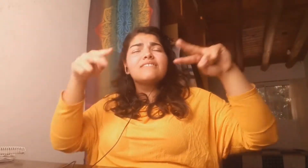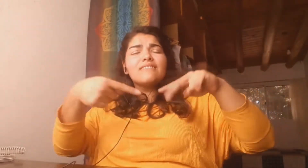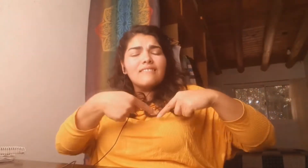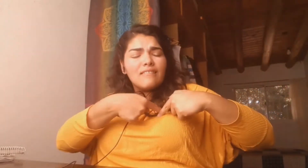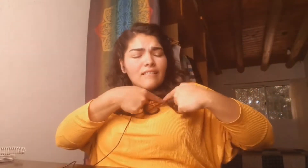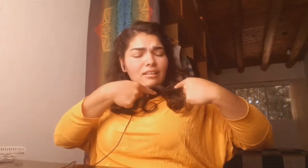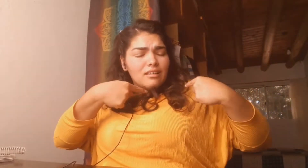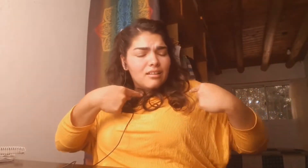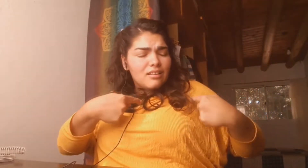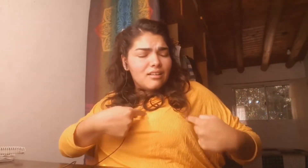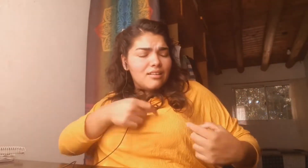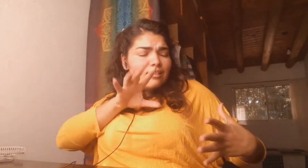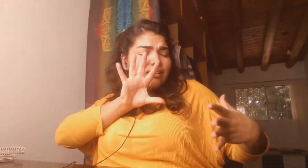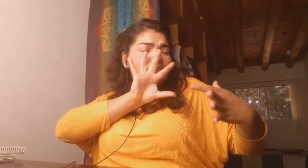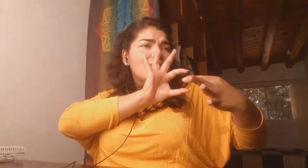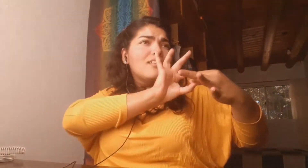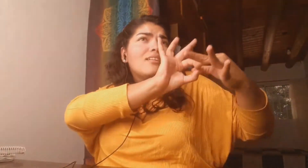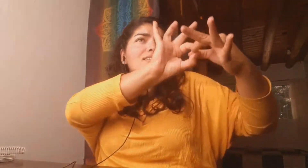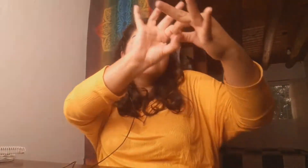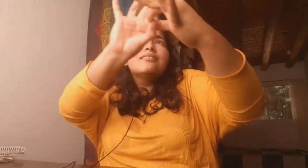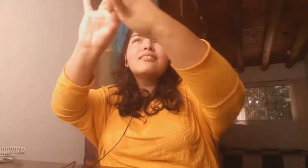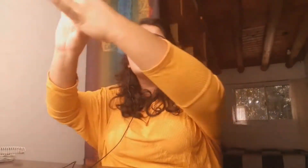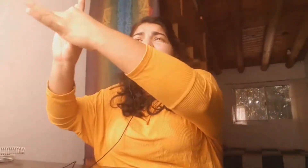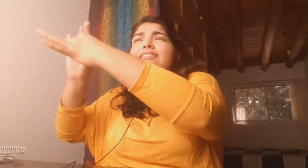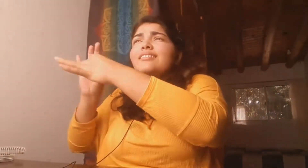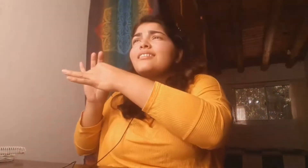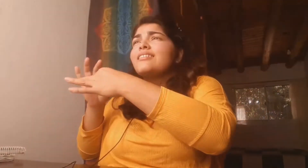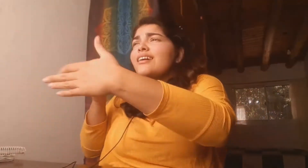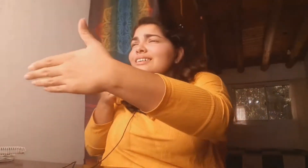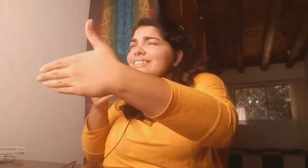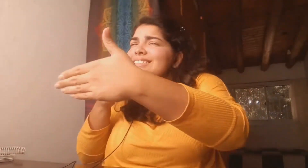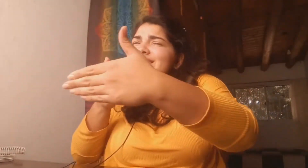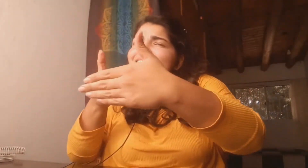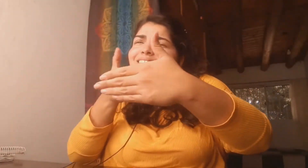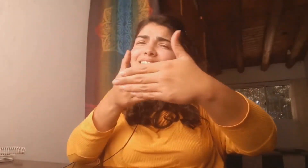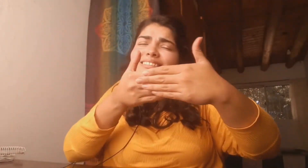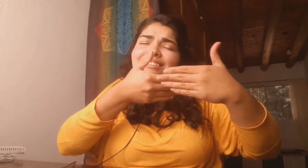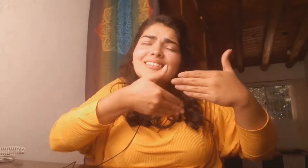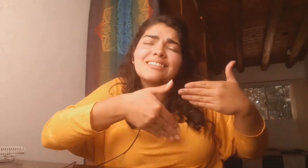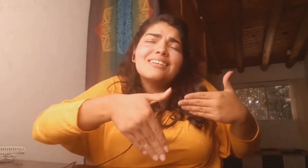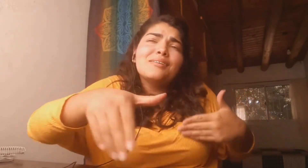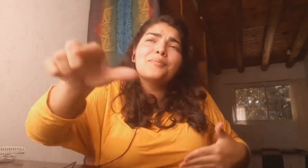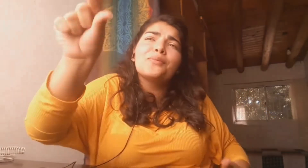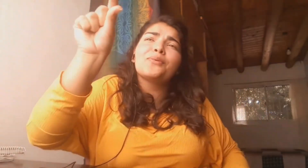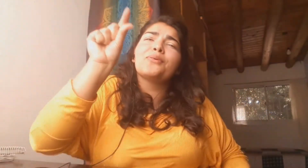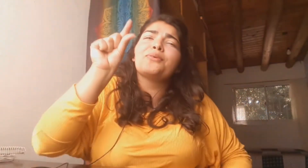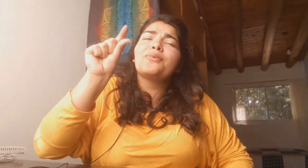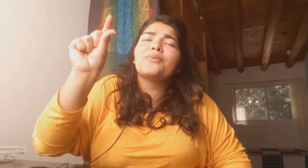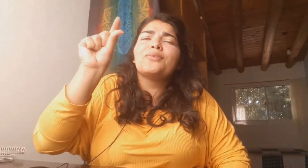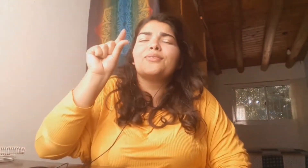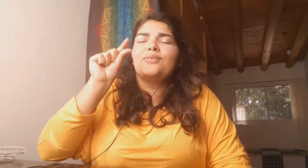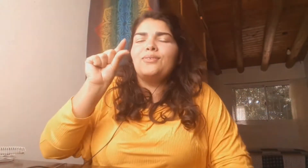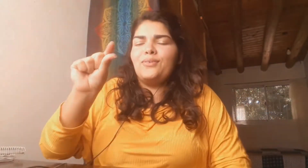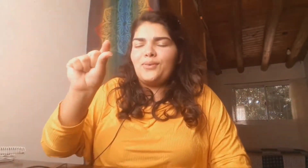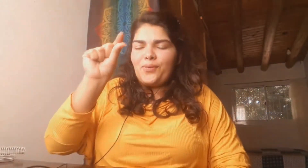unidos empujando al mismo sitio, solo queda un poco más.